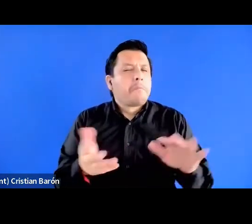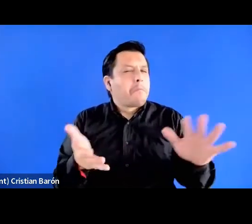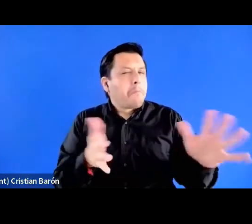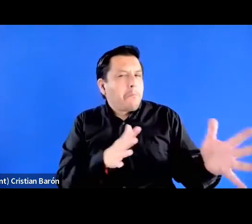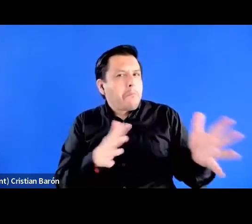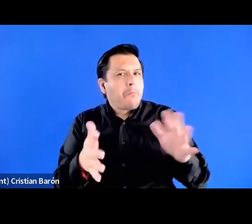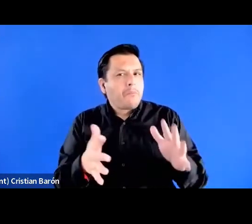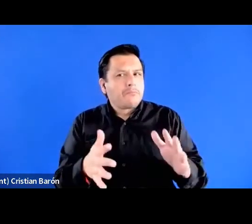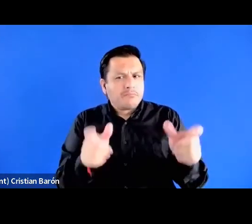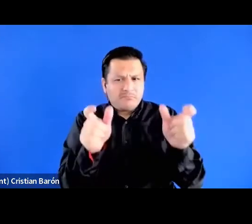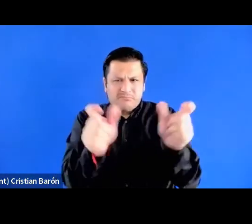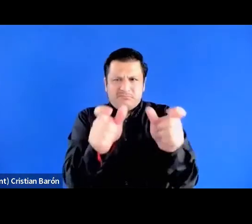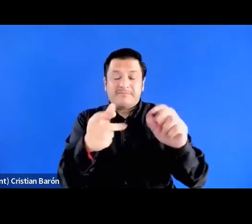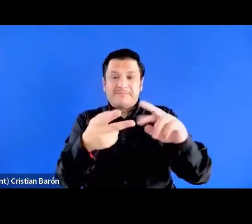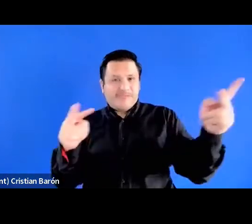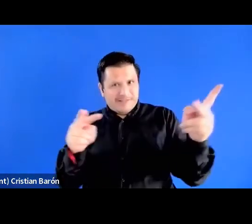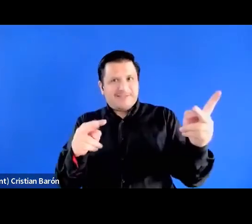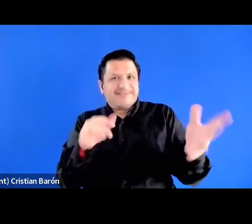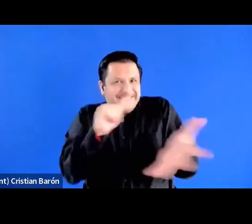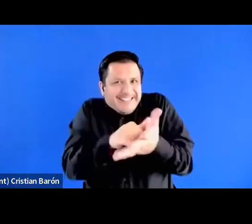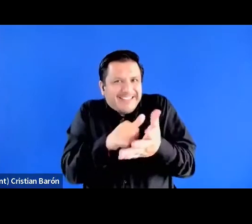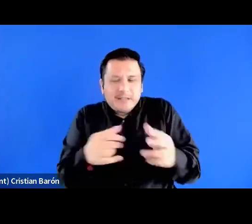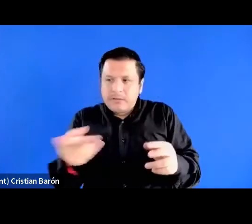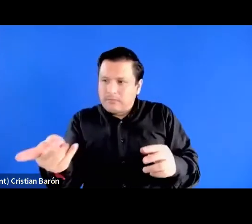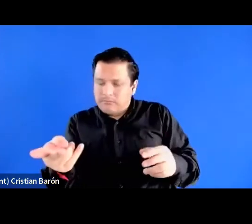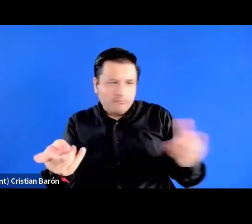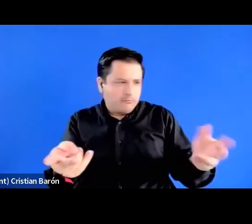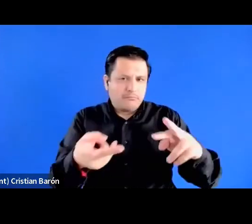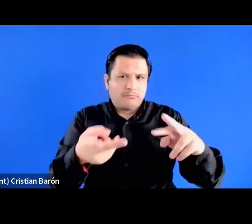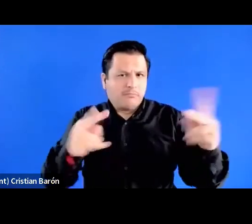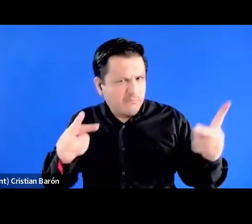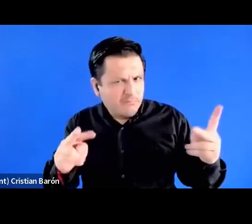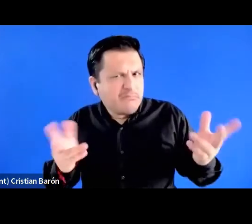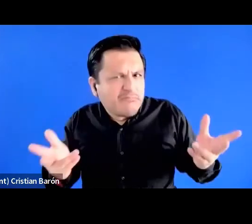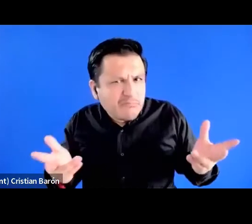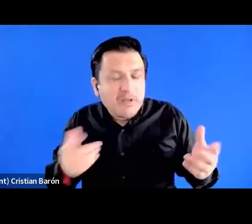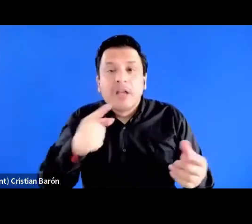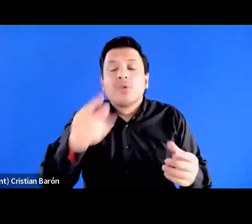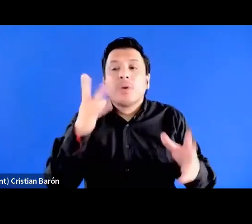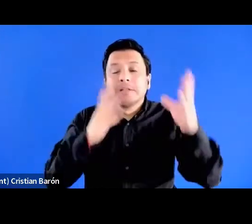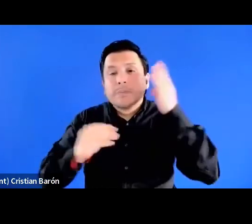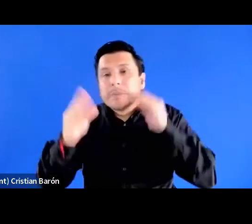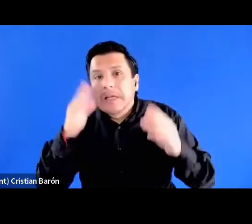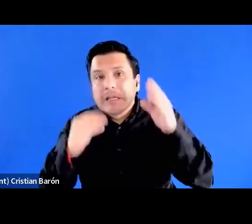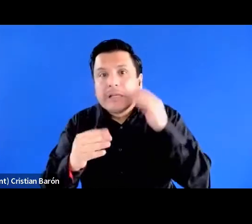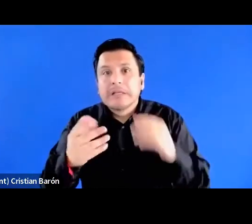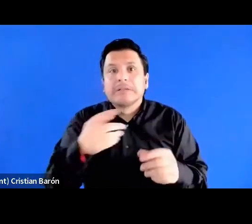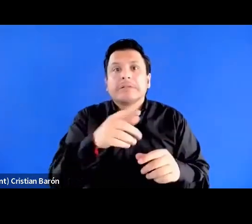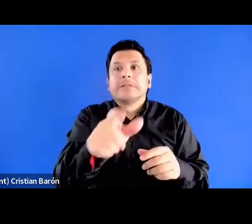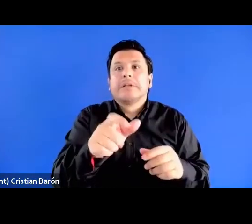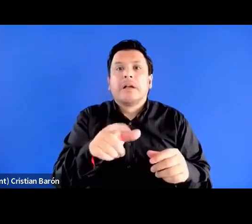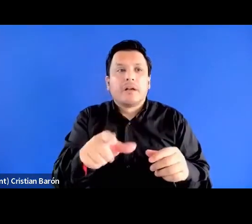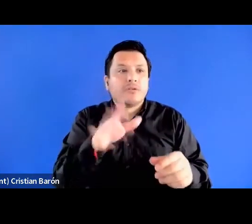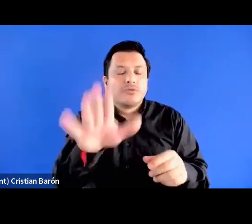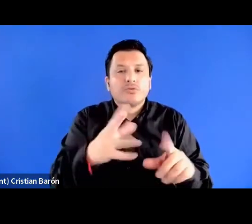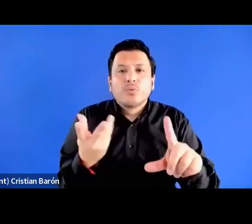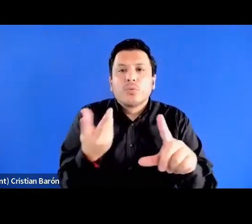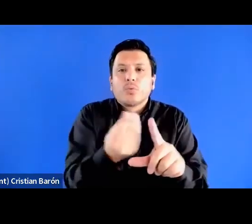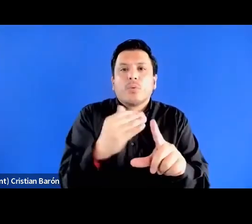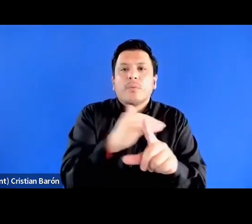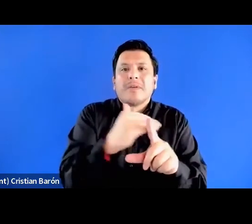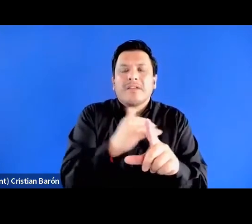contrasentido, el oxímoron que representa la existencia y la experiencia de las clases medias negras, la